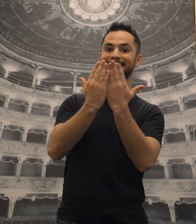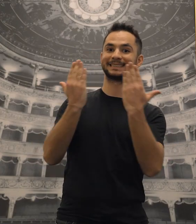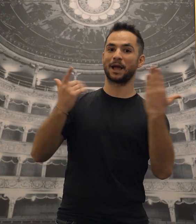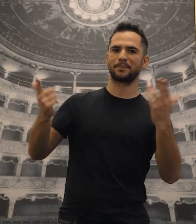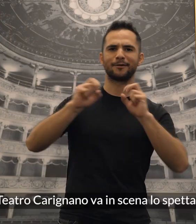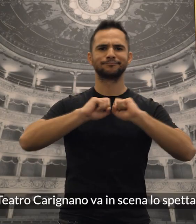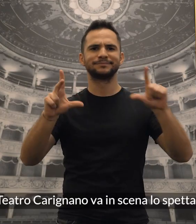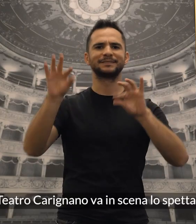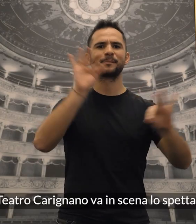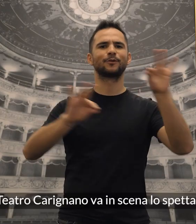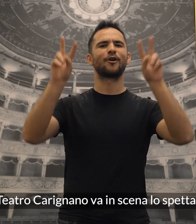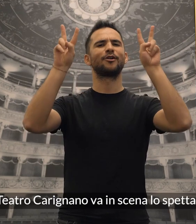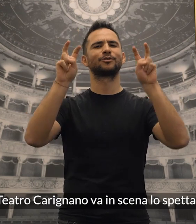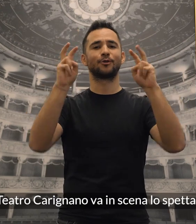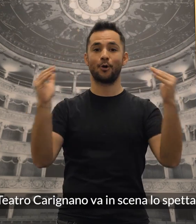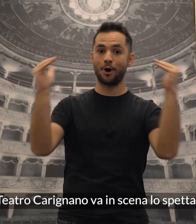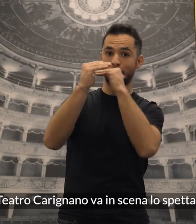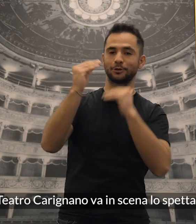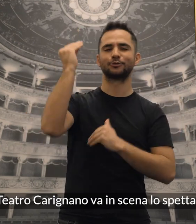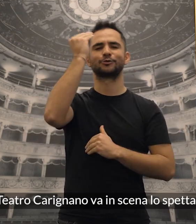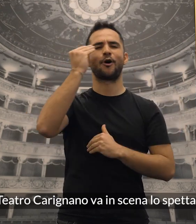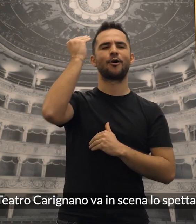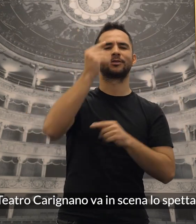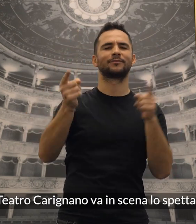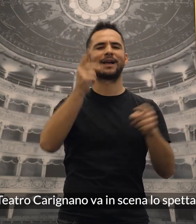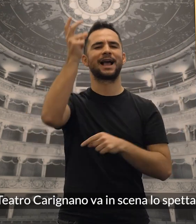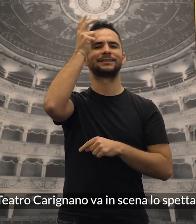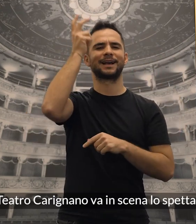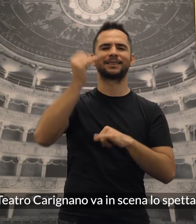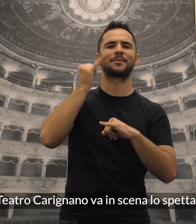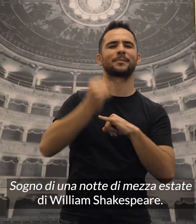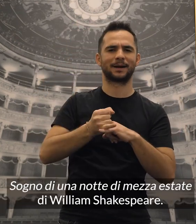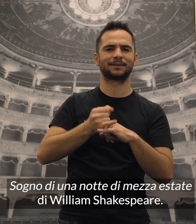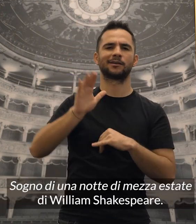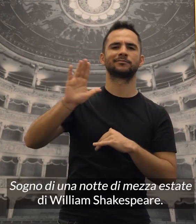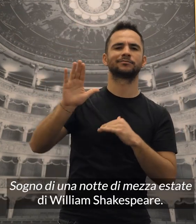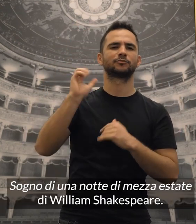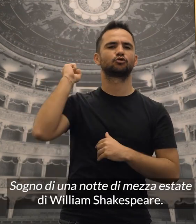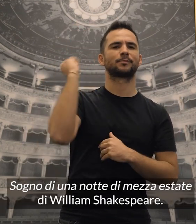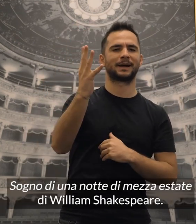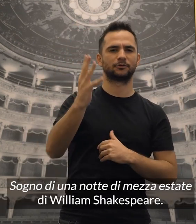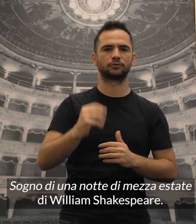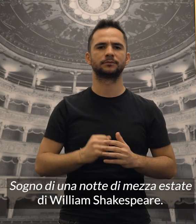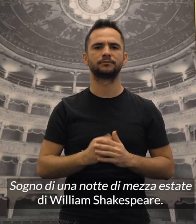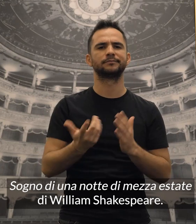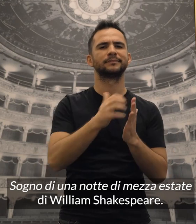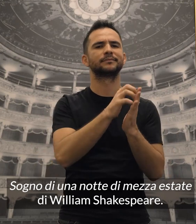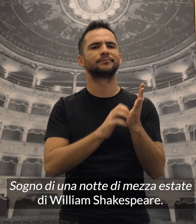Al Teatro Carignano va in scena lo spettacolo Sogno di una notte di mezza estate